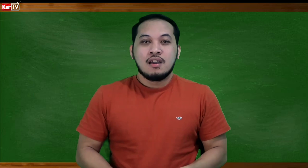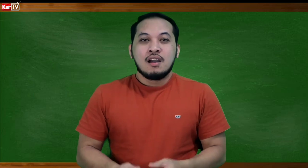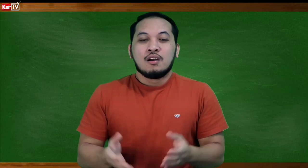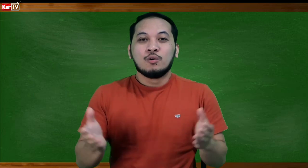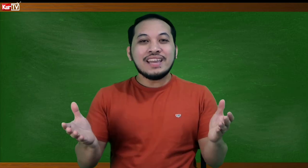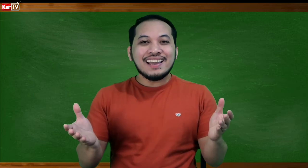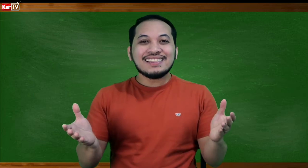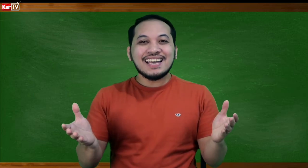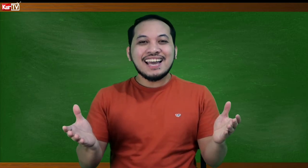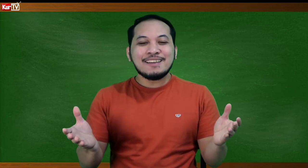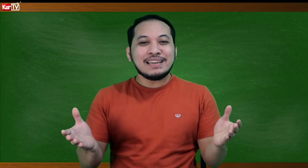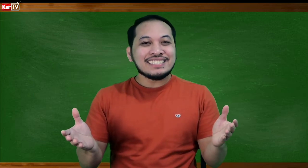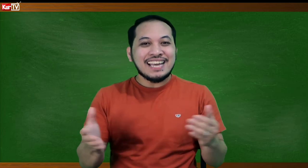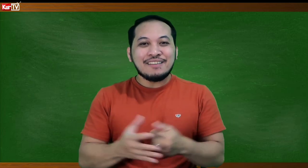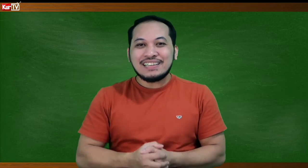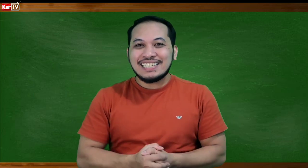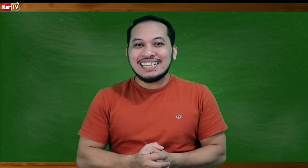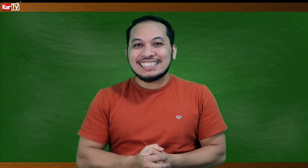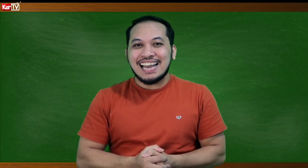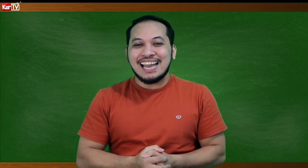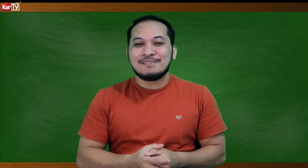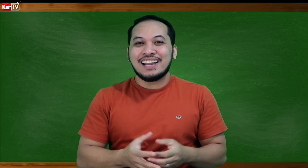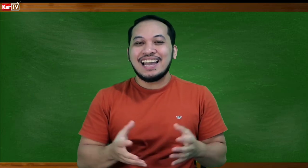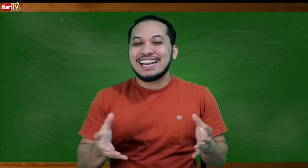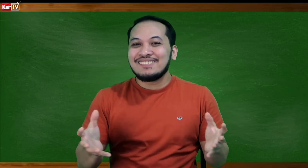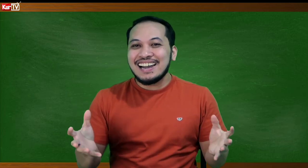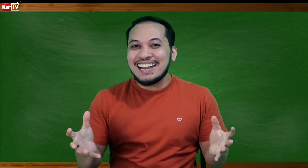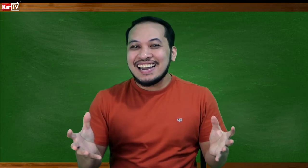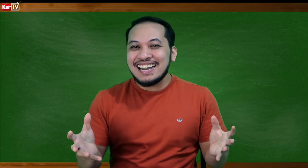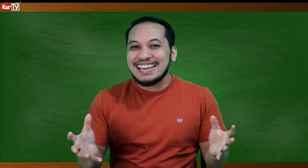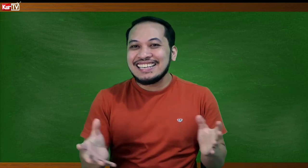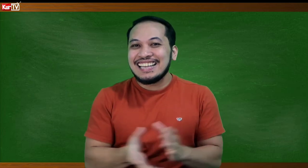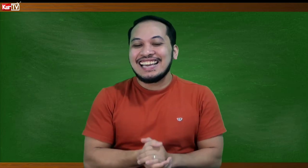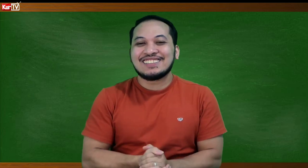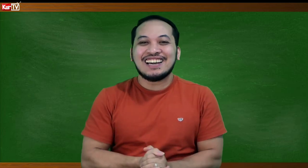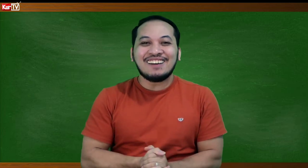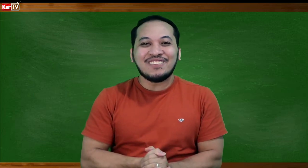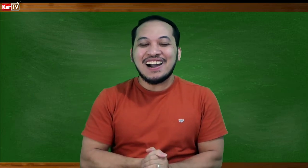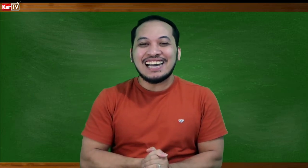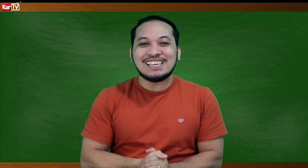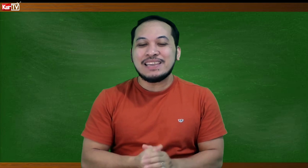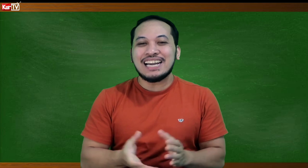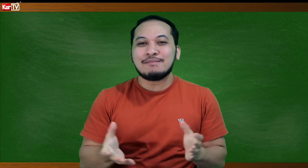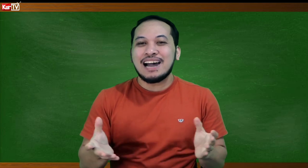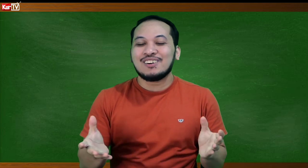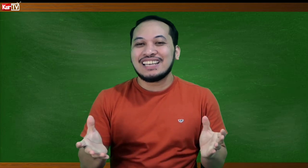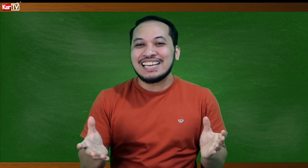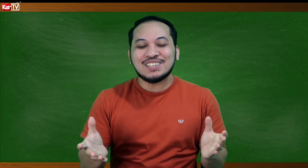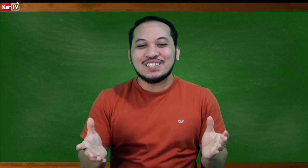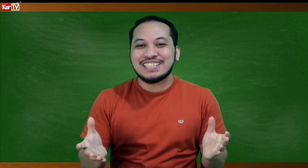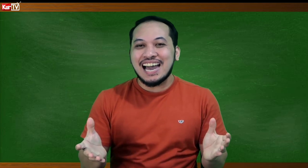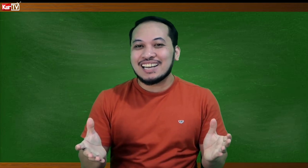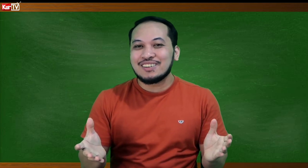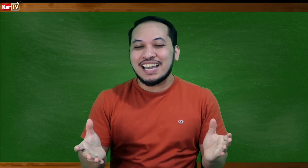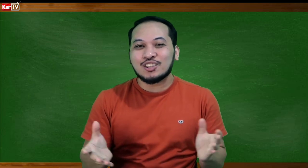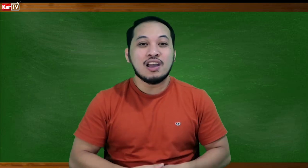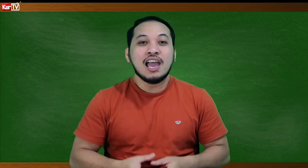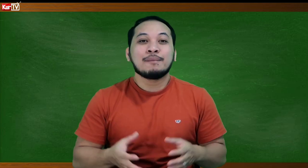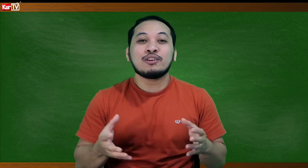Weekend time! It's FSL time! Kaya naman, ito na nga po ang ating pila kabatong lesson sa araw na ito. Pero